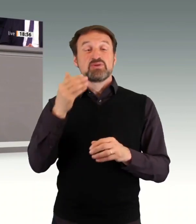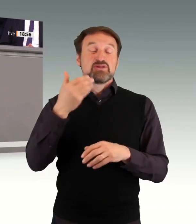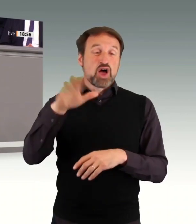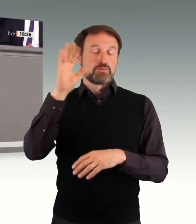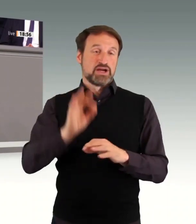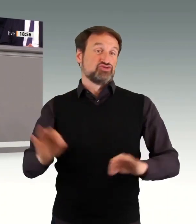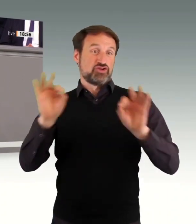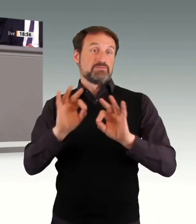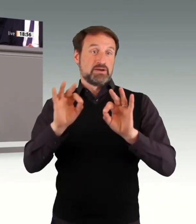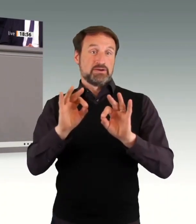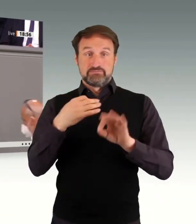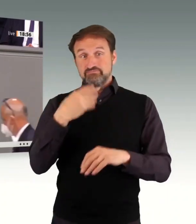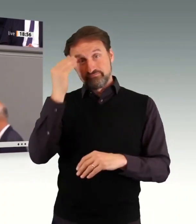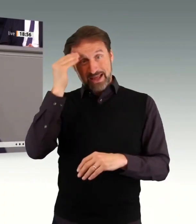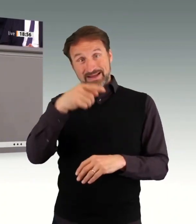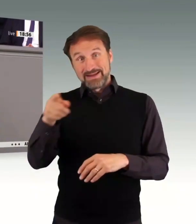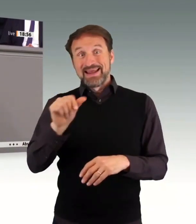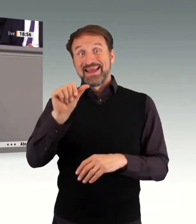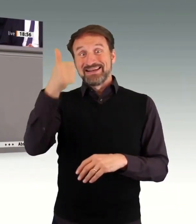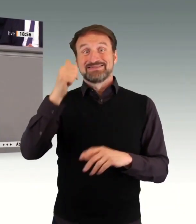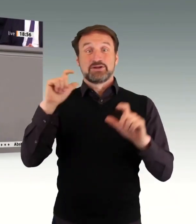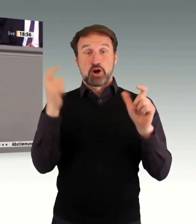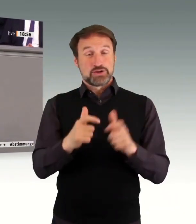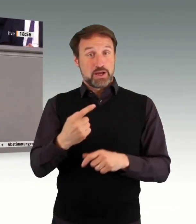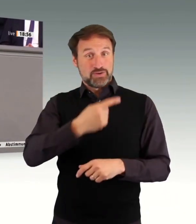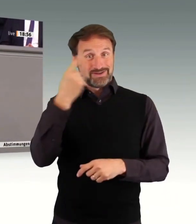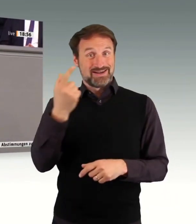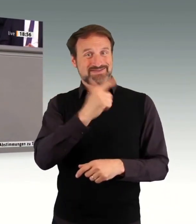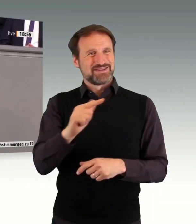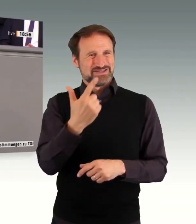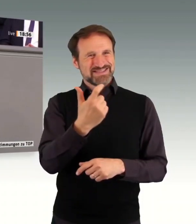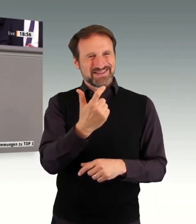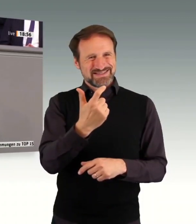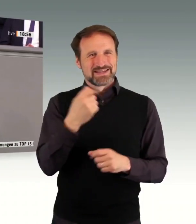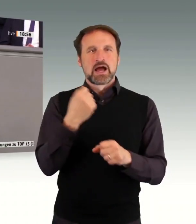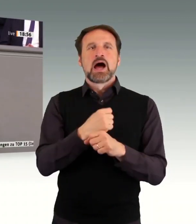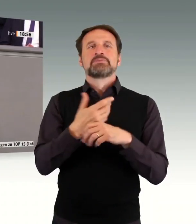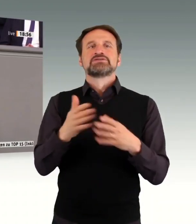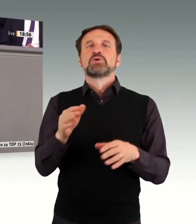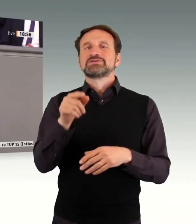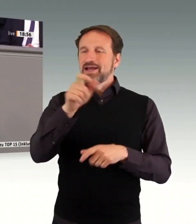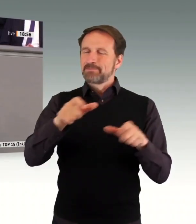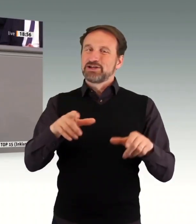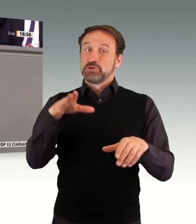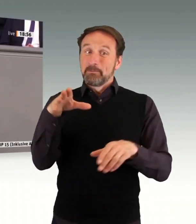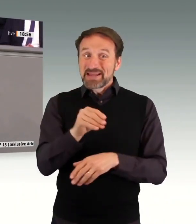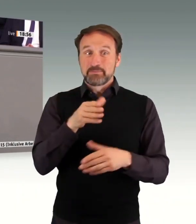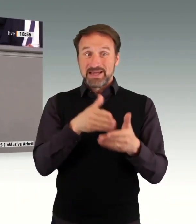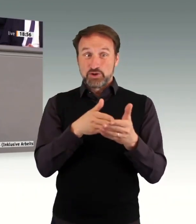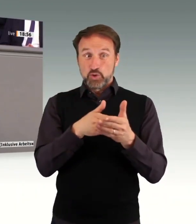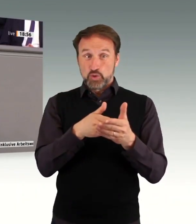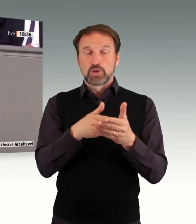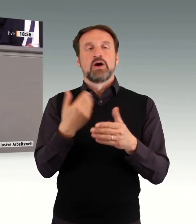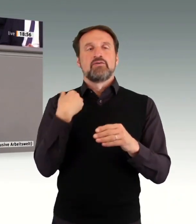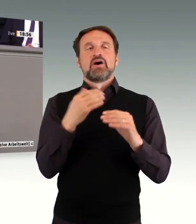die Beschäftigtenquote nicht erfüllen, sondern dass Unternehmen belohnt werden, wenn sie die Quote übererfüllen, und zwar mit 250